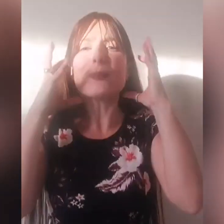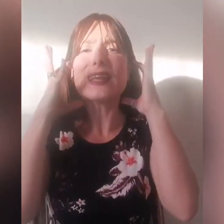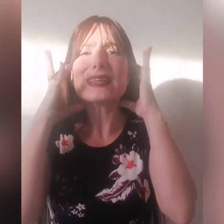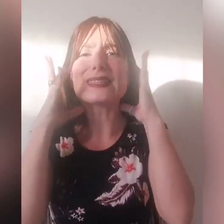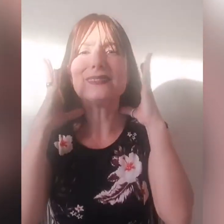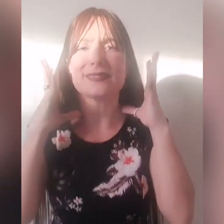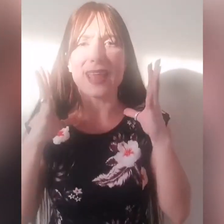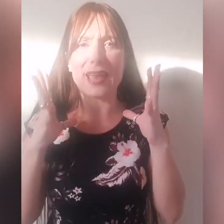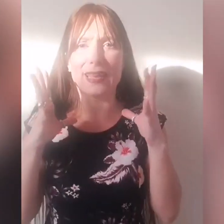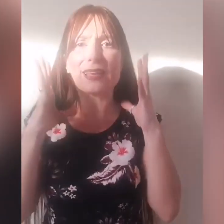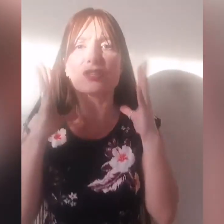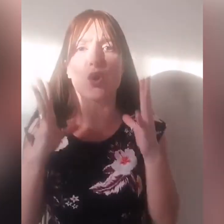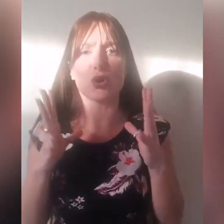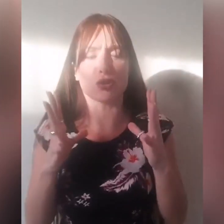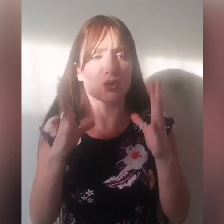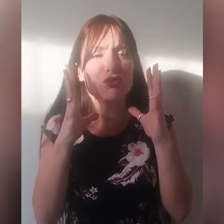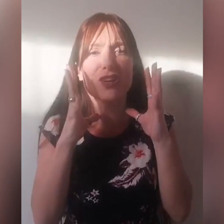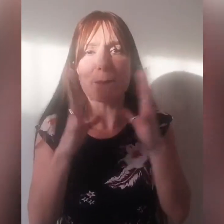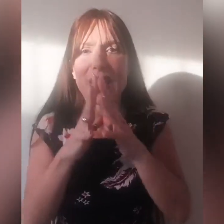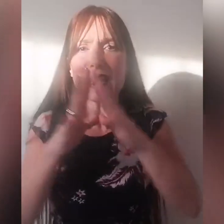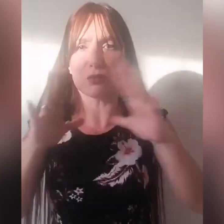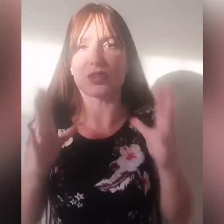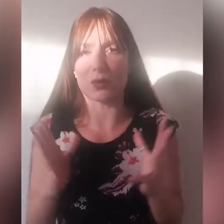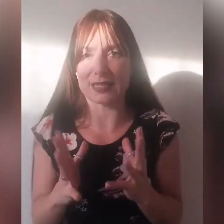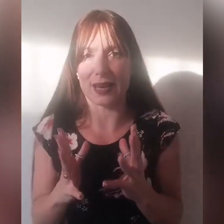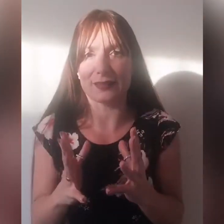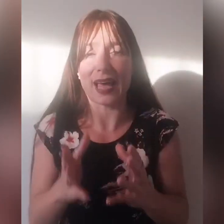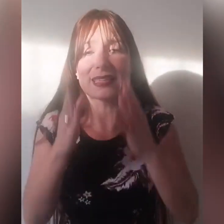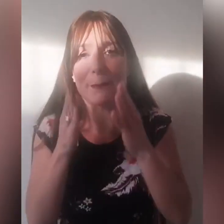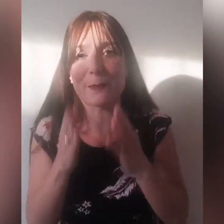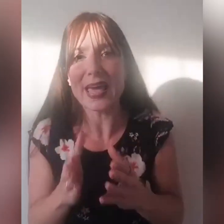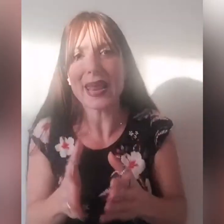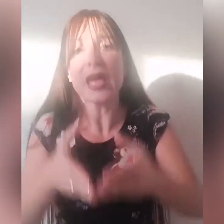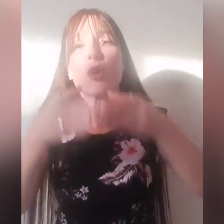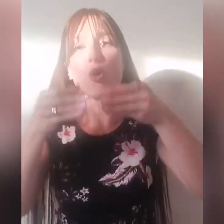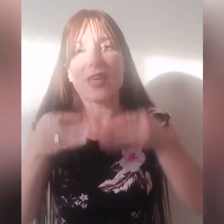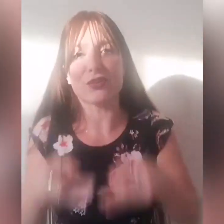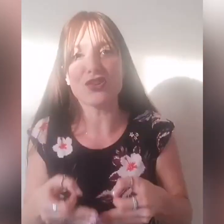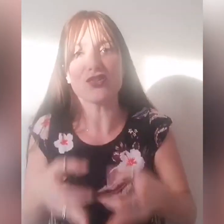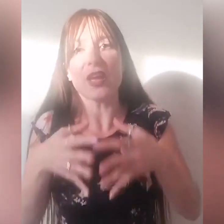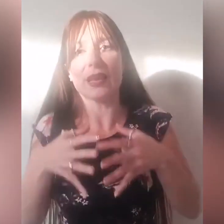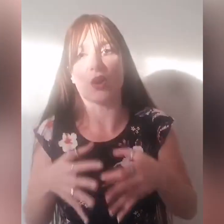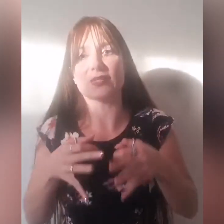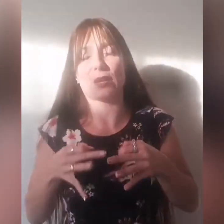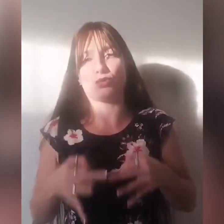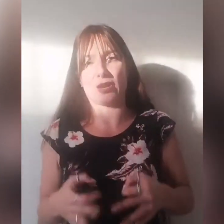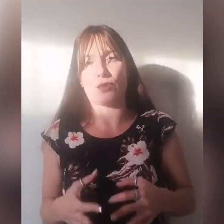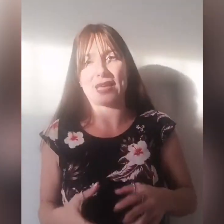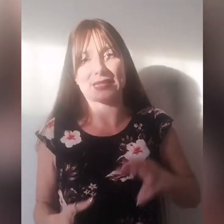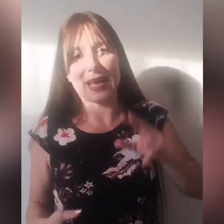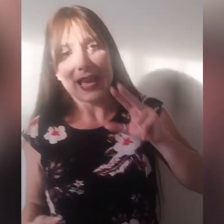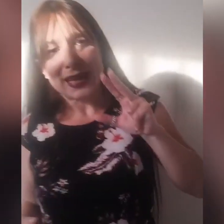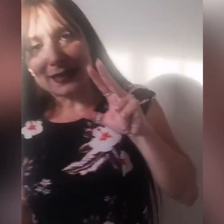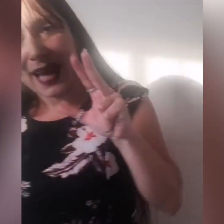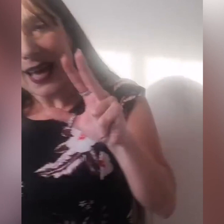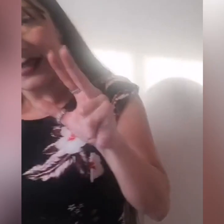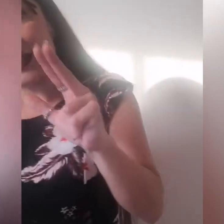rimanere sentinelle, in ascolto, conoscere bene tutta questa realtà e sapere come agisce la nostra autorevolezza. Terza